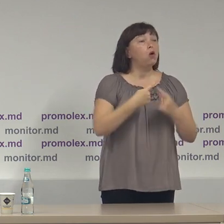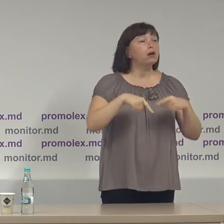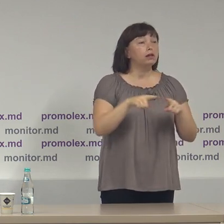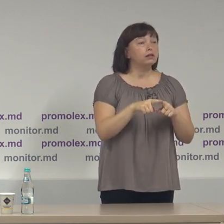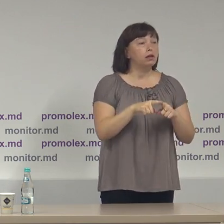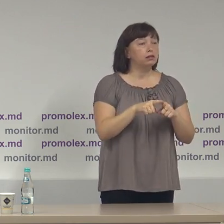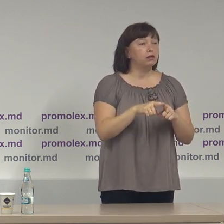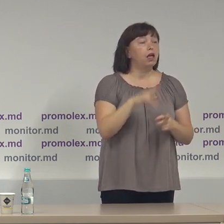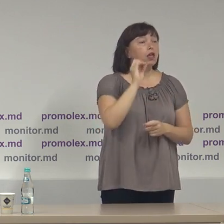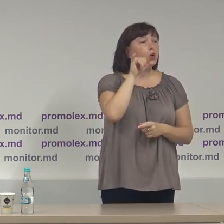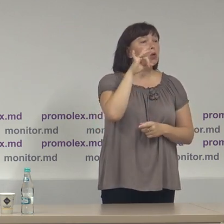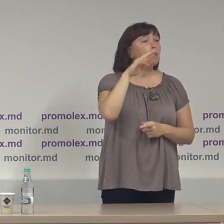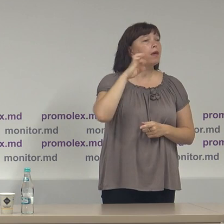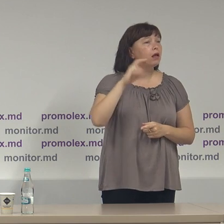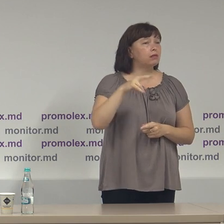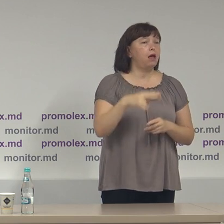Organizația Europeană